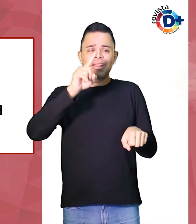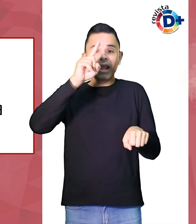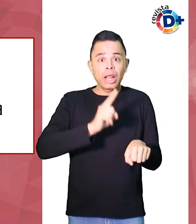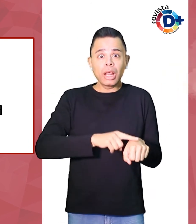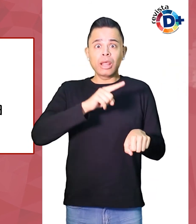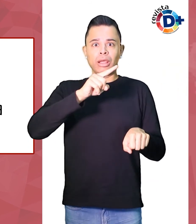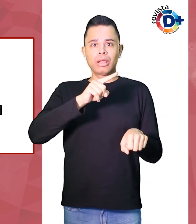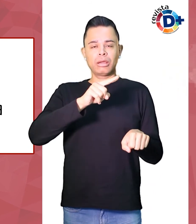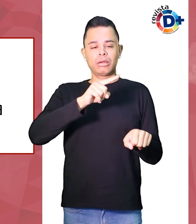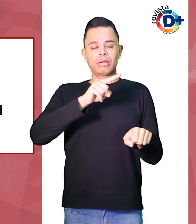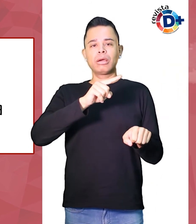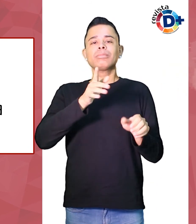interpretação